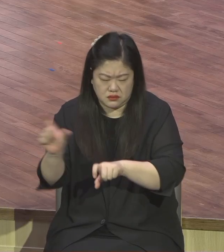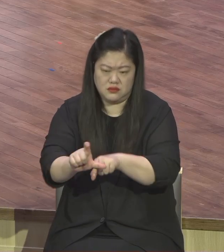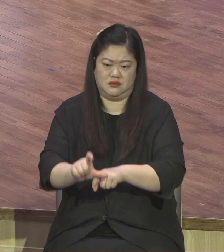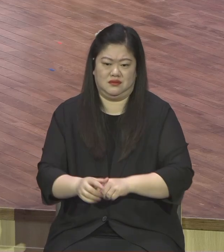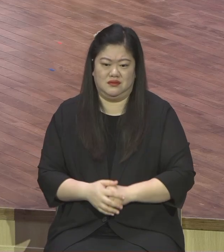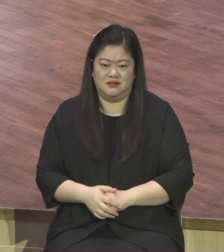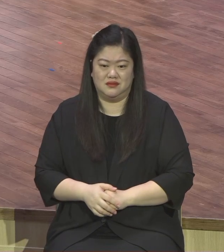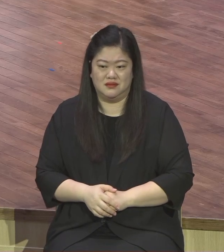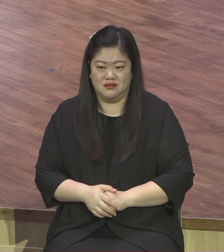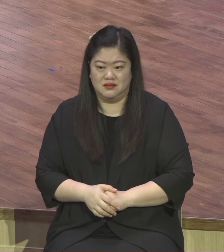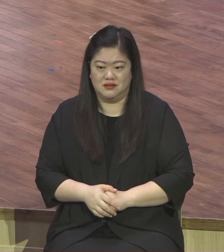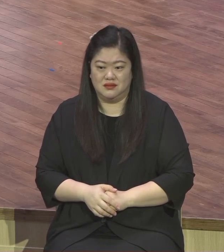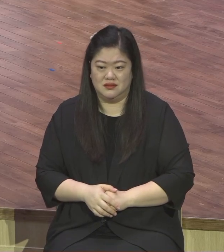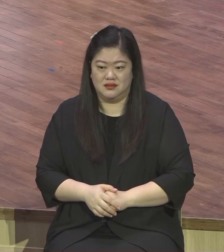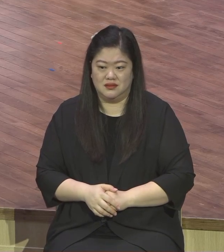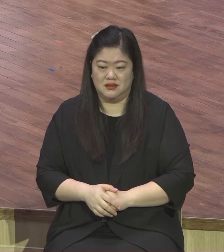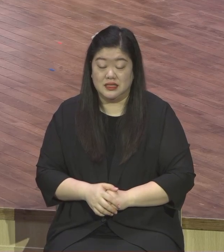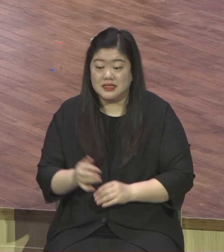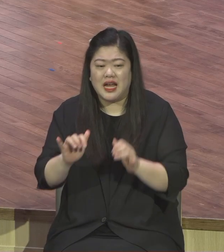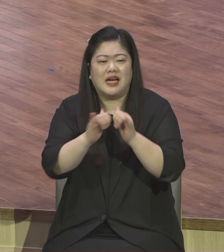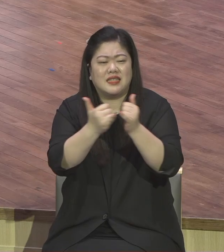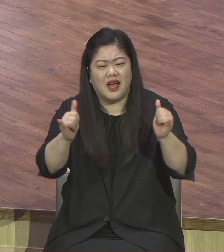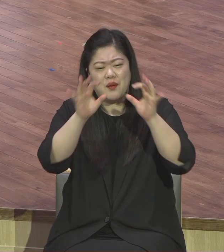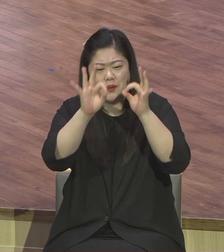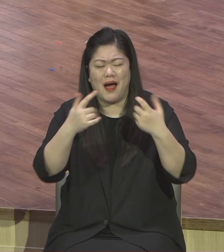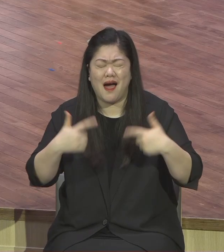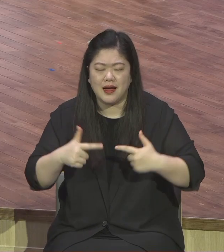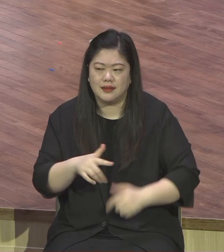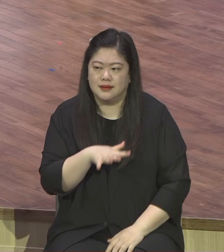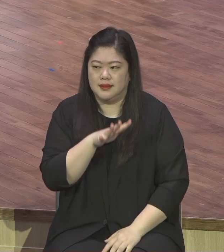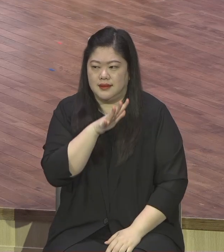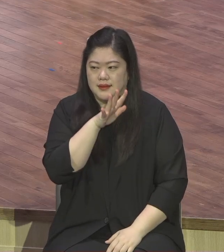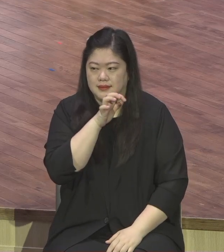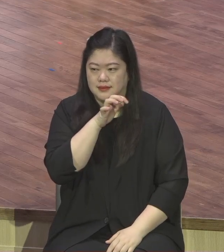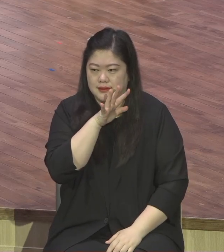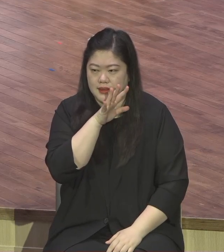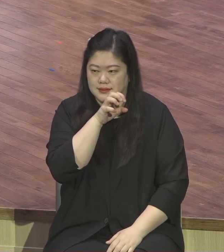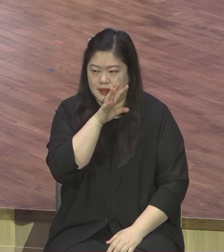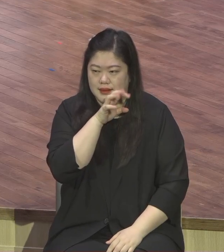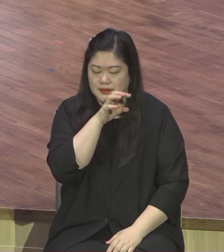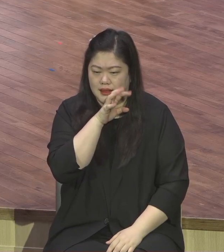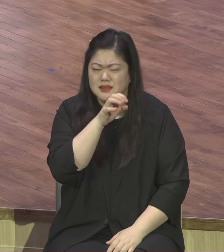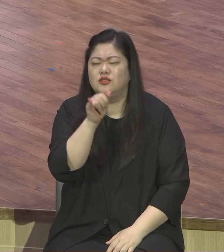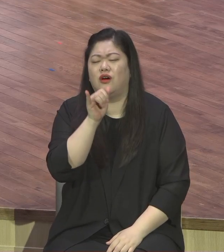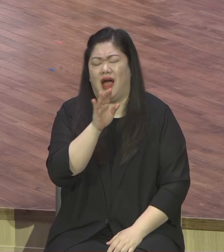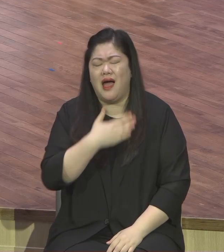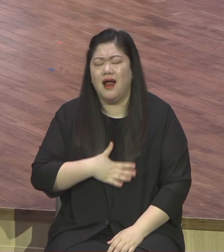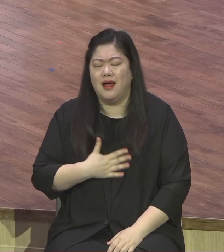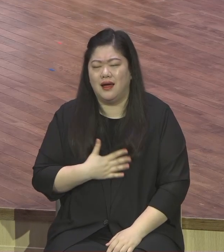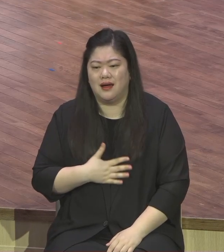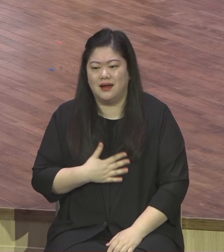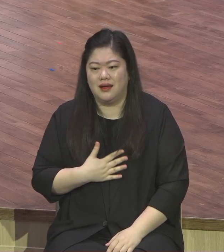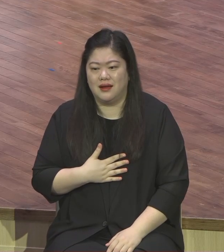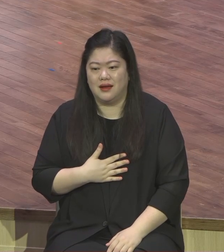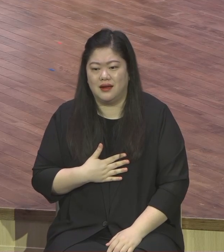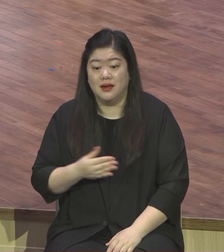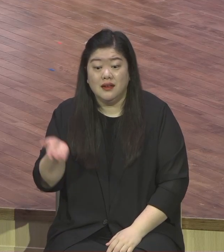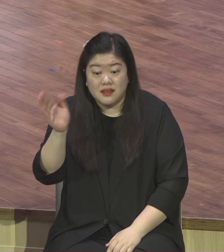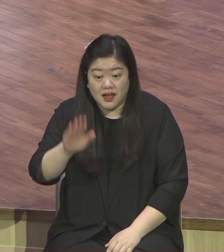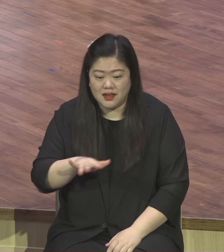원망불평하는 체질이 돼서 안 돼요. 원망불평 원망불평 그거는요. 사단의 속임수에